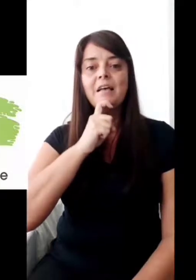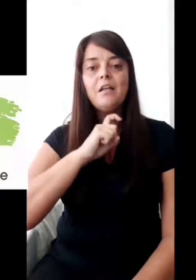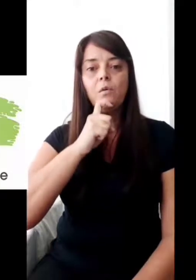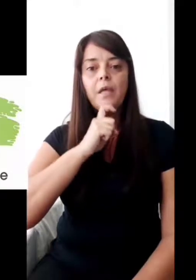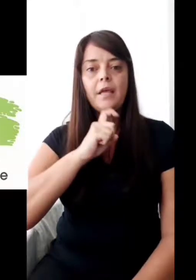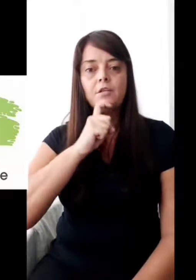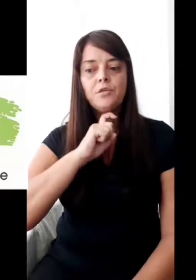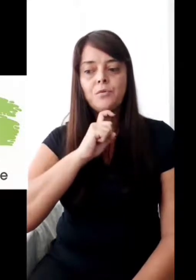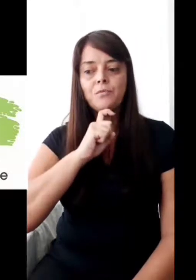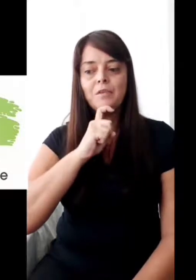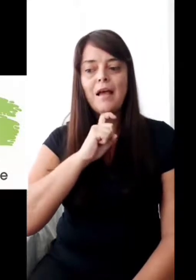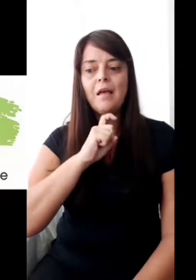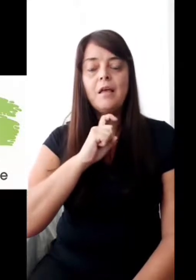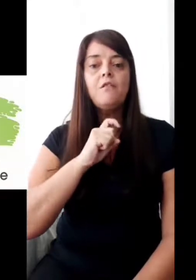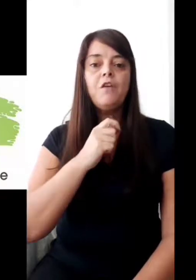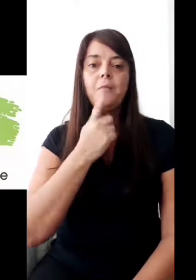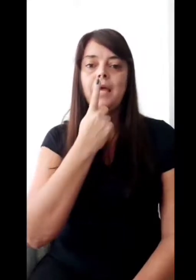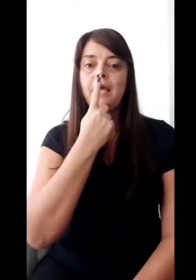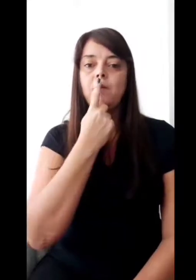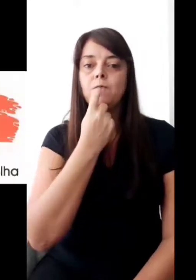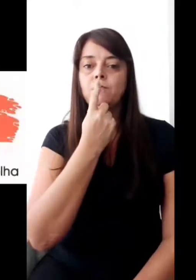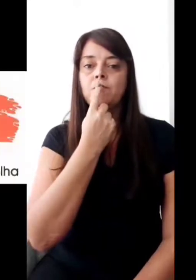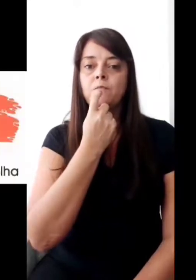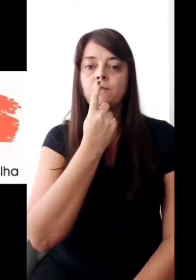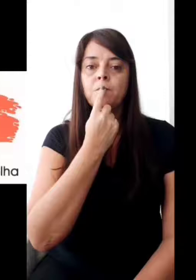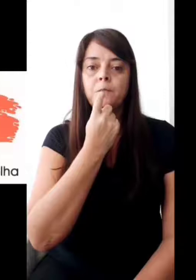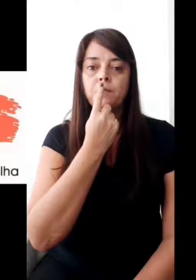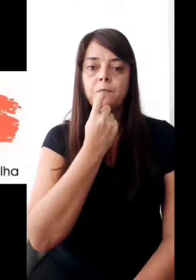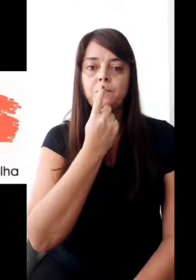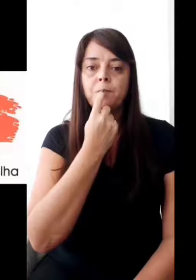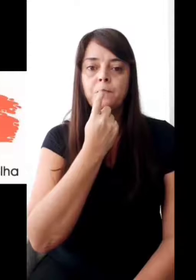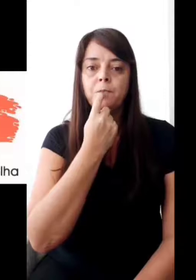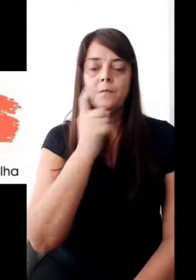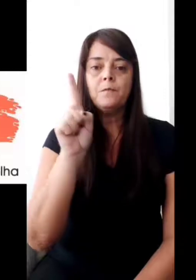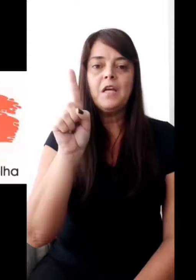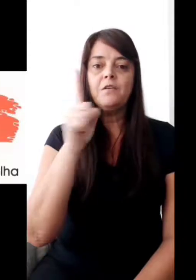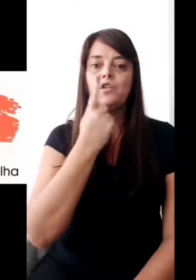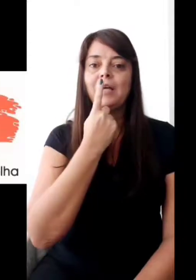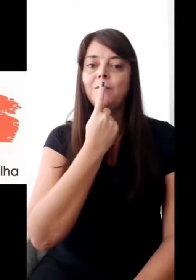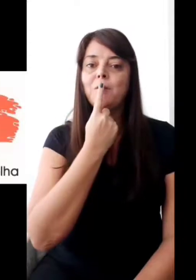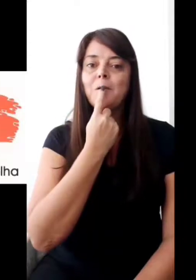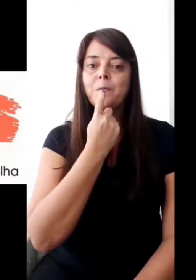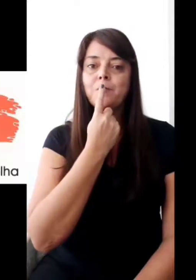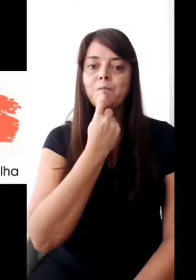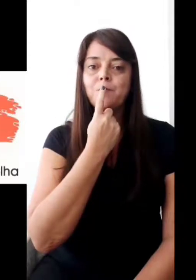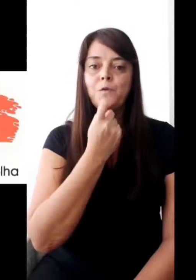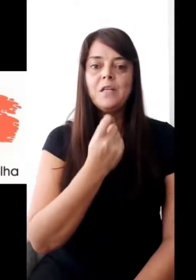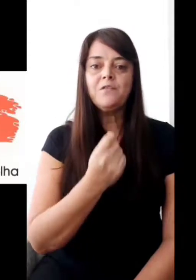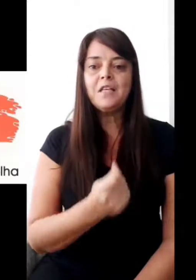no queixo, tá? Vermelho, dedo indicador, duas